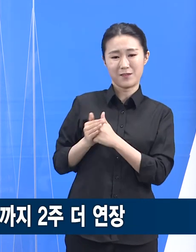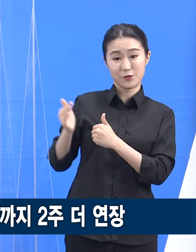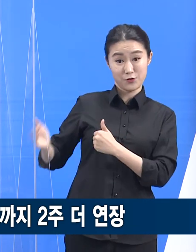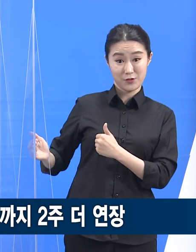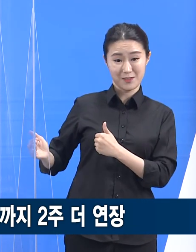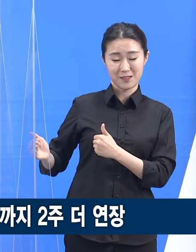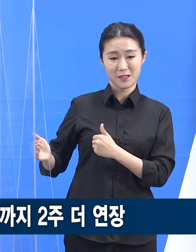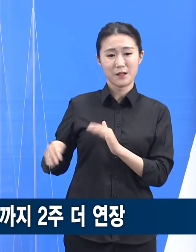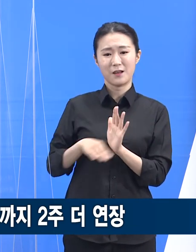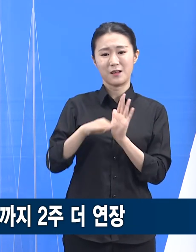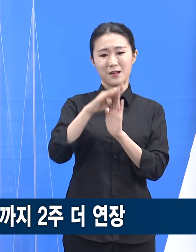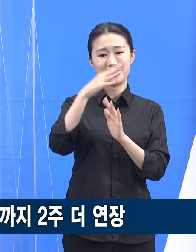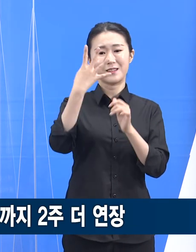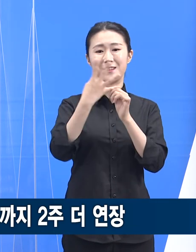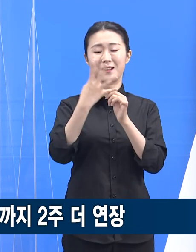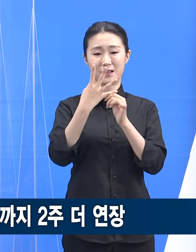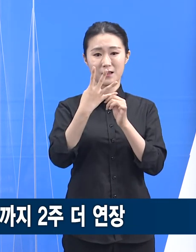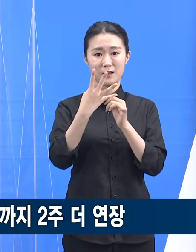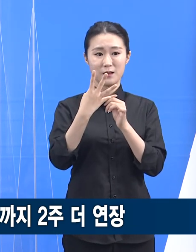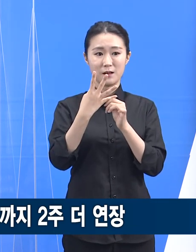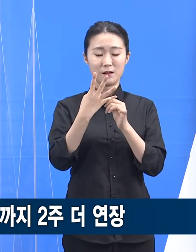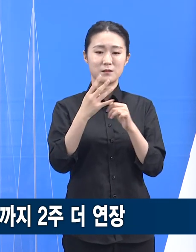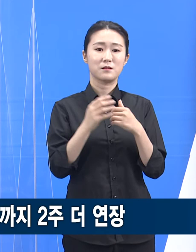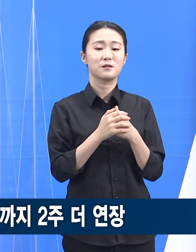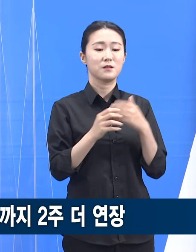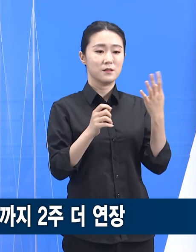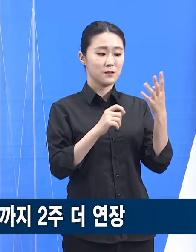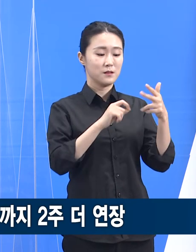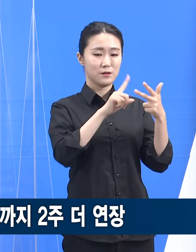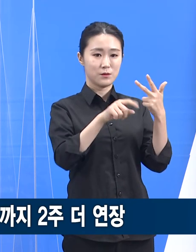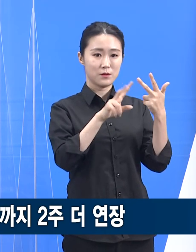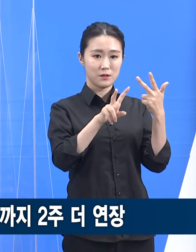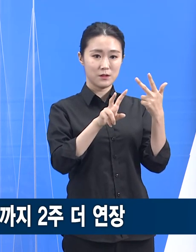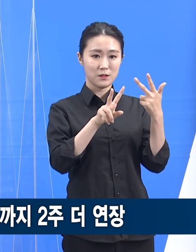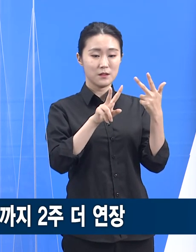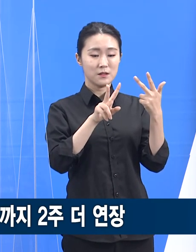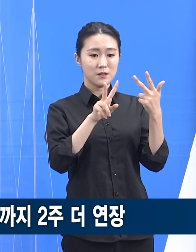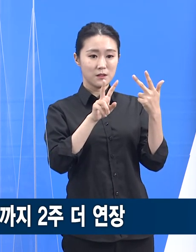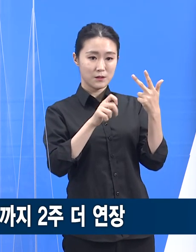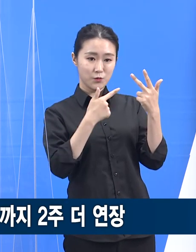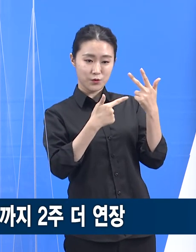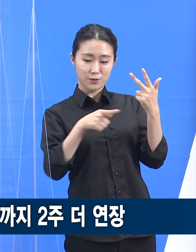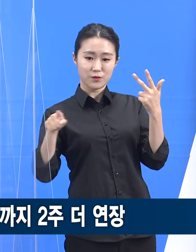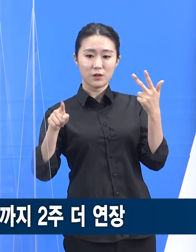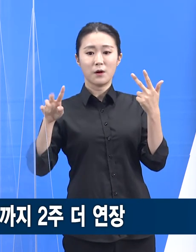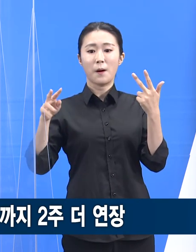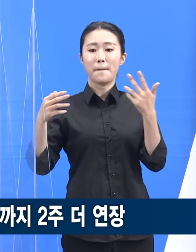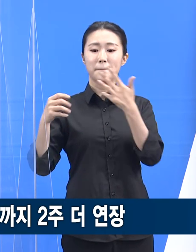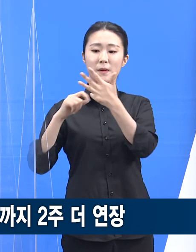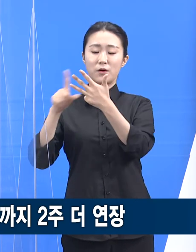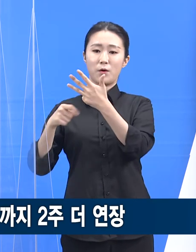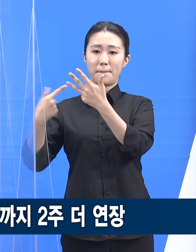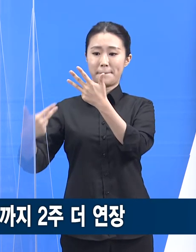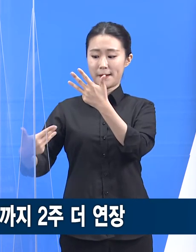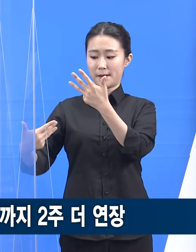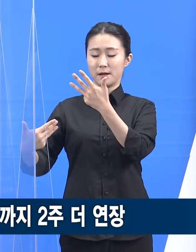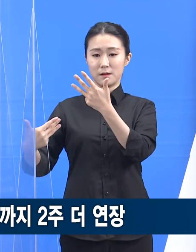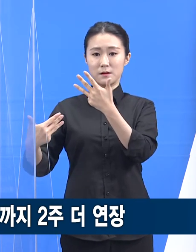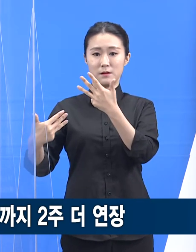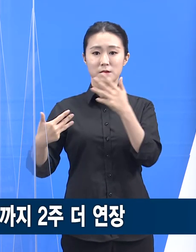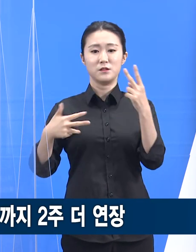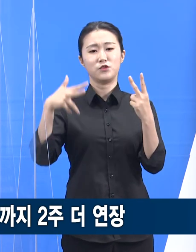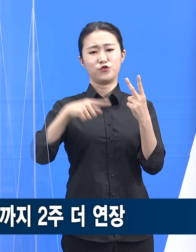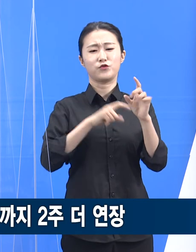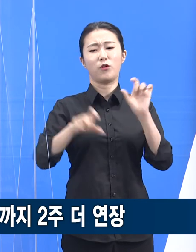7월 26일부터 8월 8일까지 2주 더 연장되었습니다. 이번 4단계의 조치 연장의 목표는 유행 증가세를